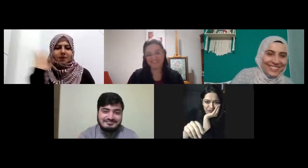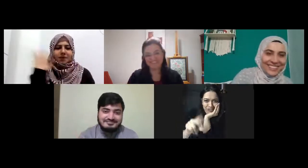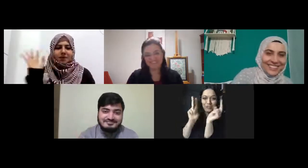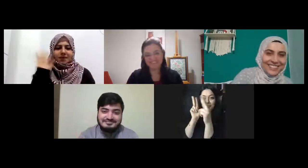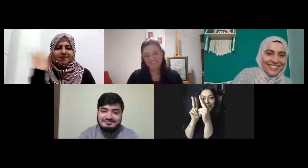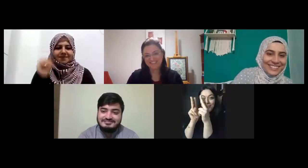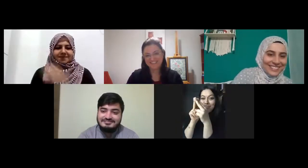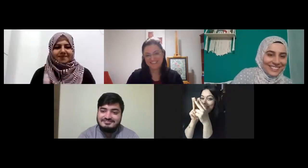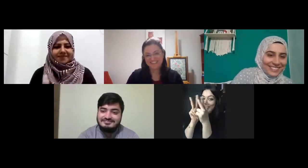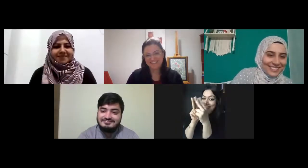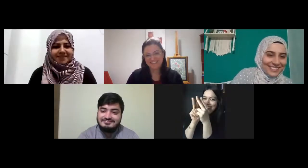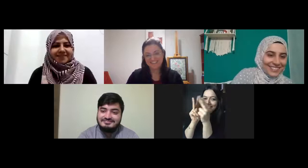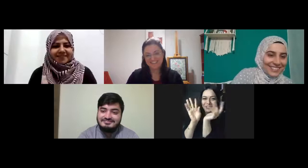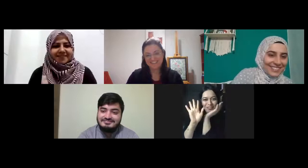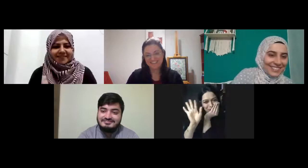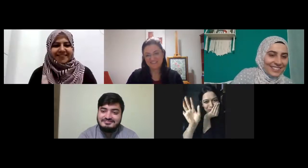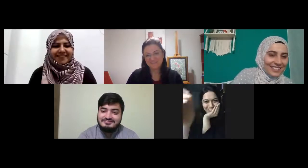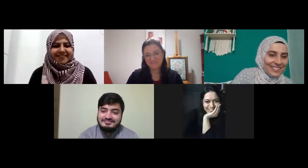bye görüşürüz evet görüşürüz hoşçakalın